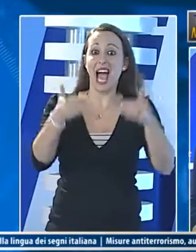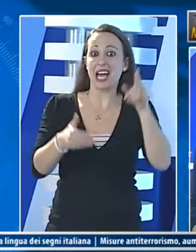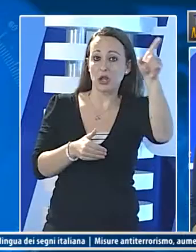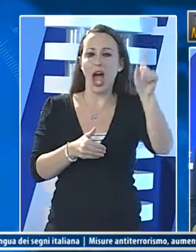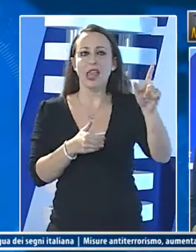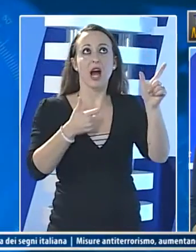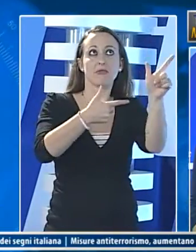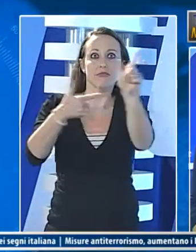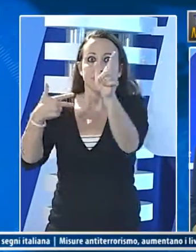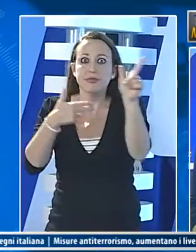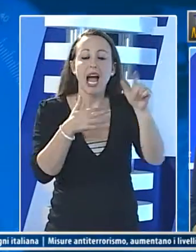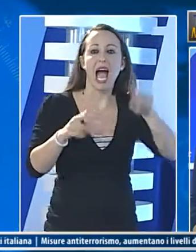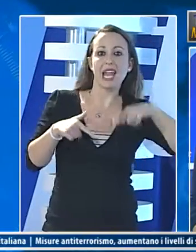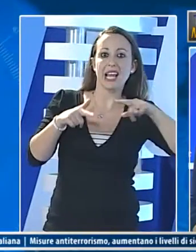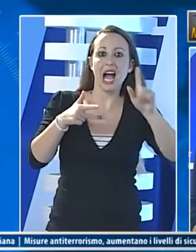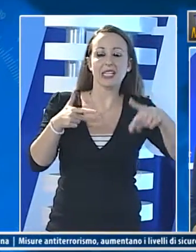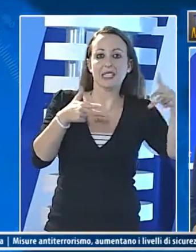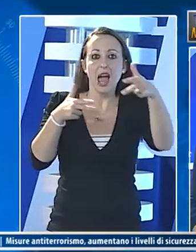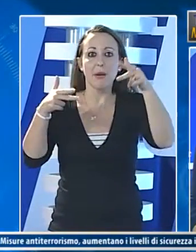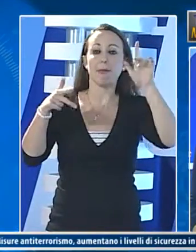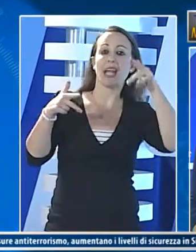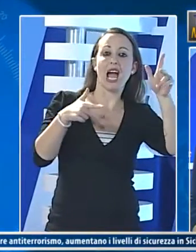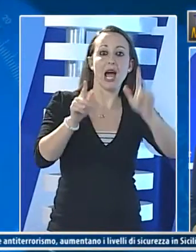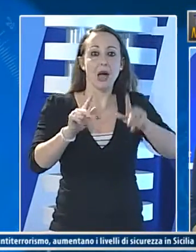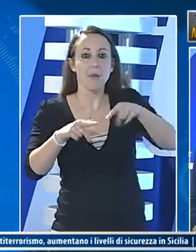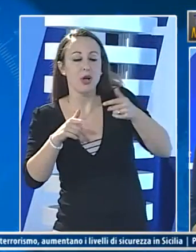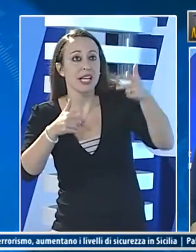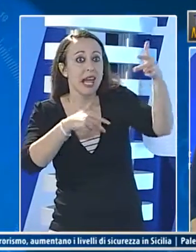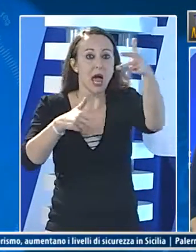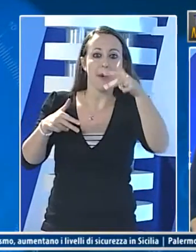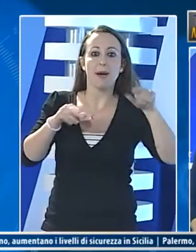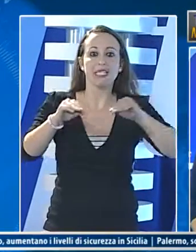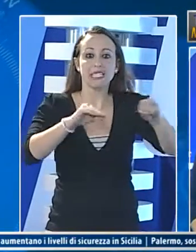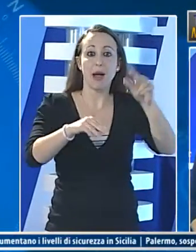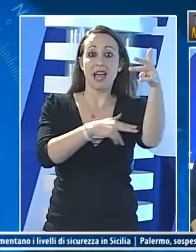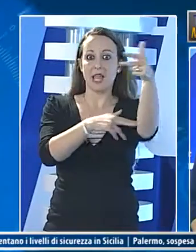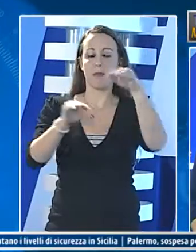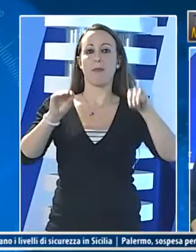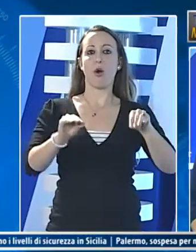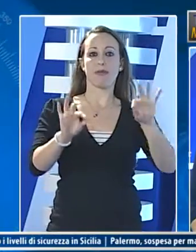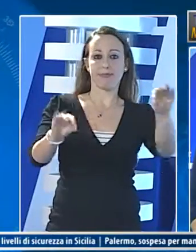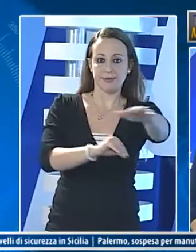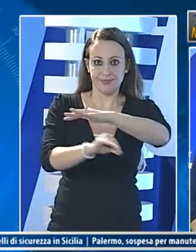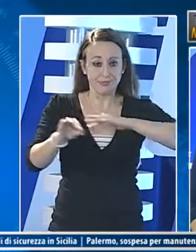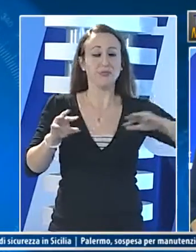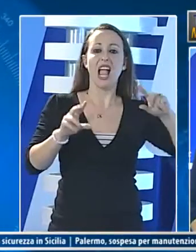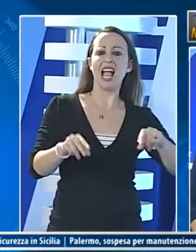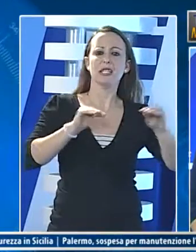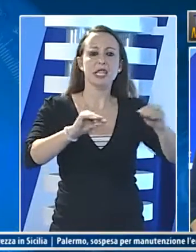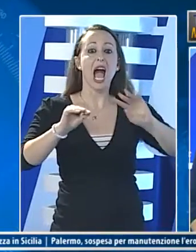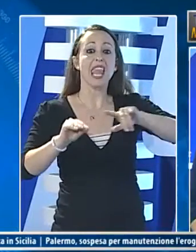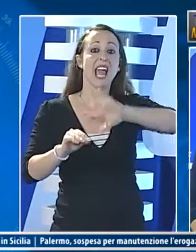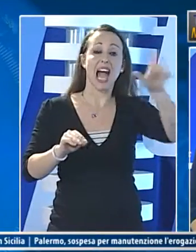anche per i teatri è stata richiesta l'installazione di metal detector si potenzierà il sistema di videosorveglianza